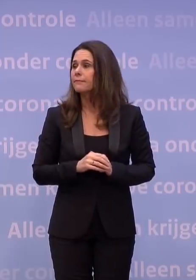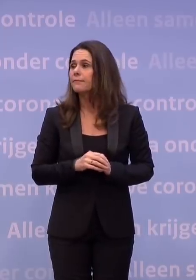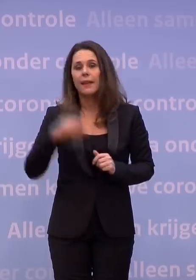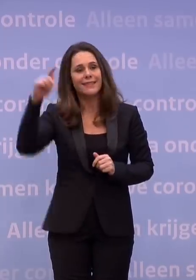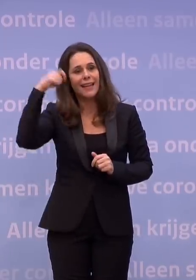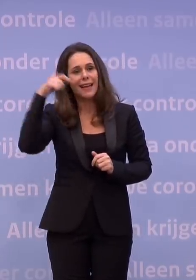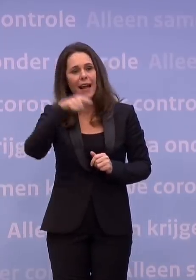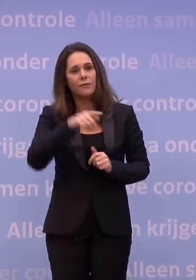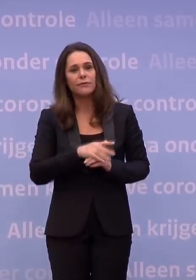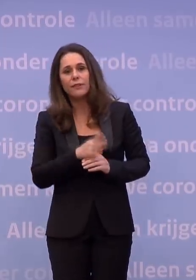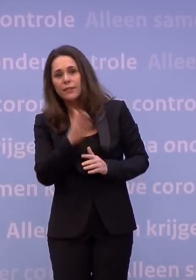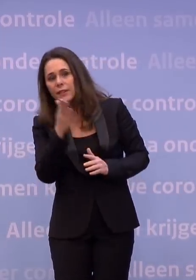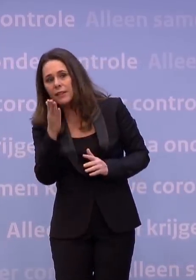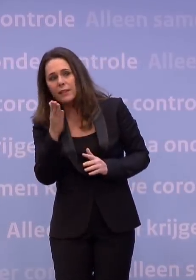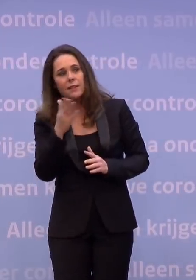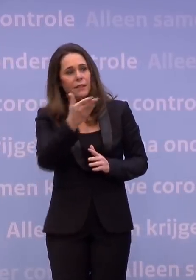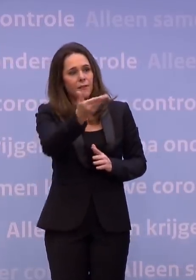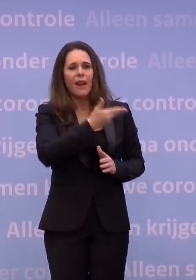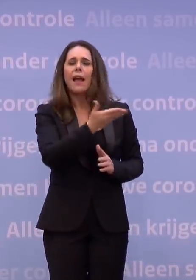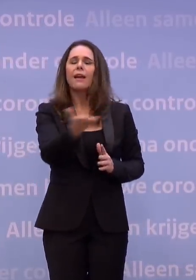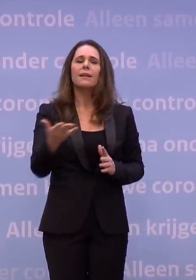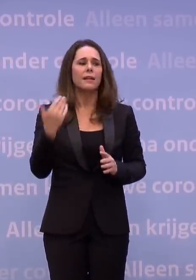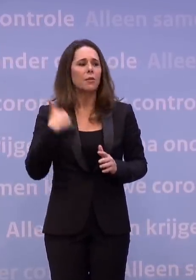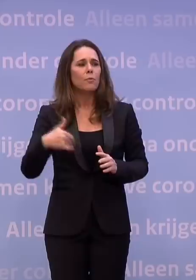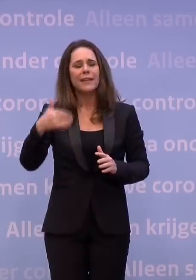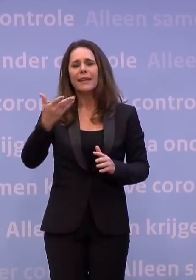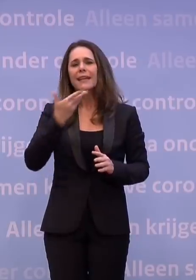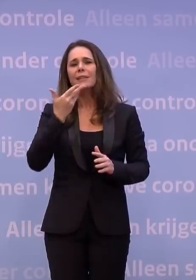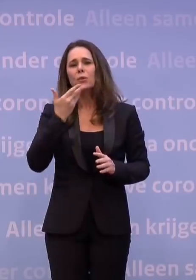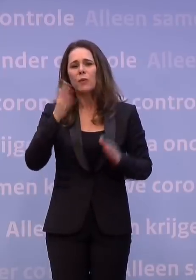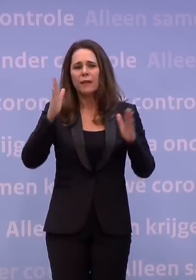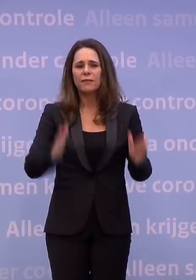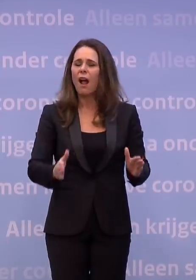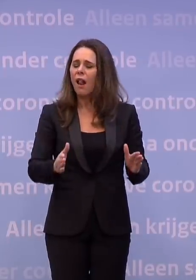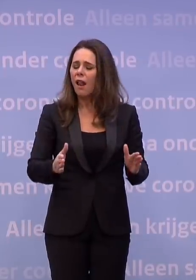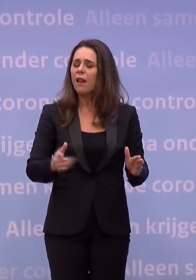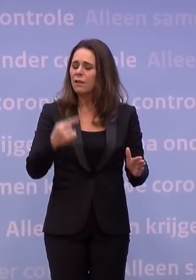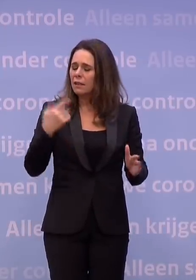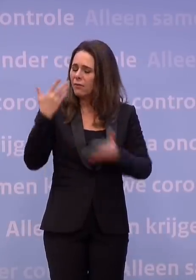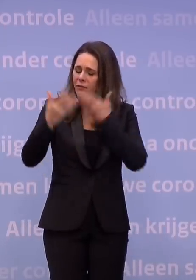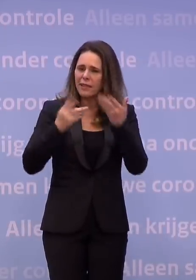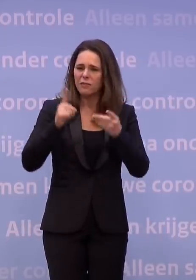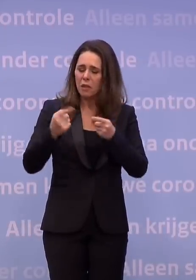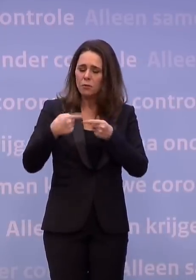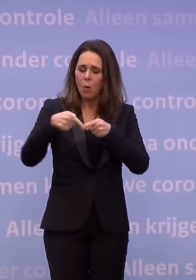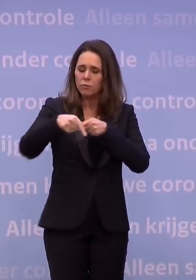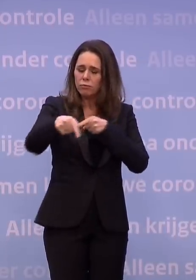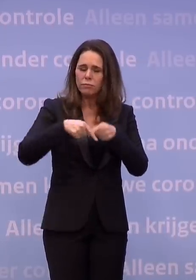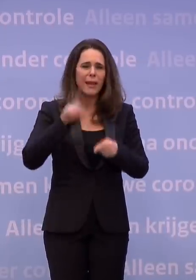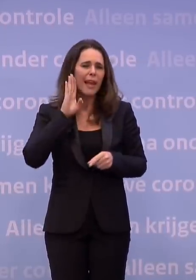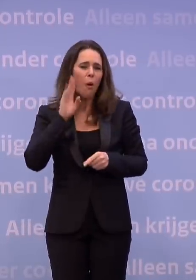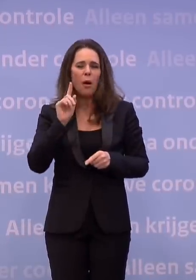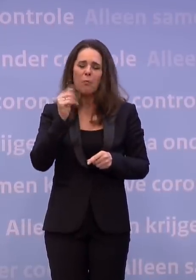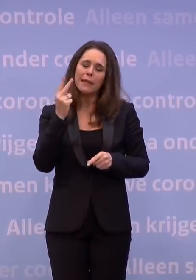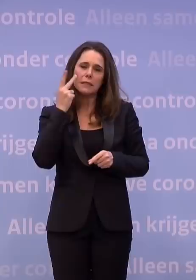Tullegraaf. Ja, meneer De Jonge, u heeft ons meegenomen in wat ons mogelijk te wachten staat de komende tijd. Ik hoorde ook een klein beetje perspectief, toen